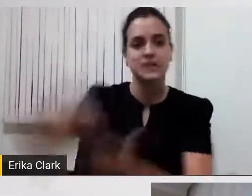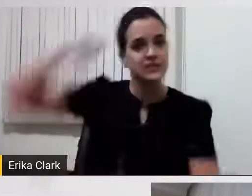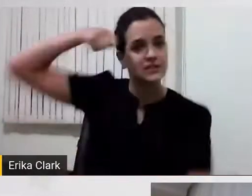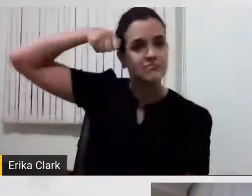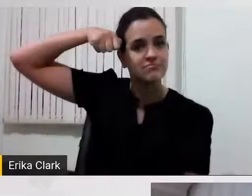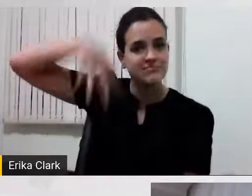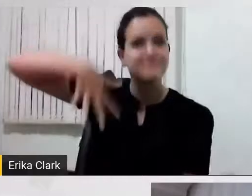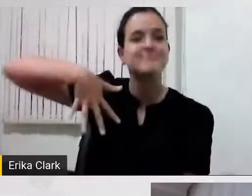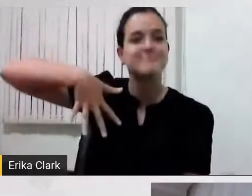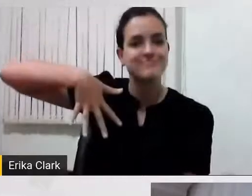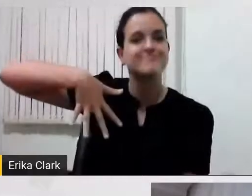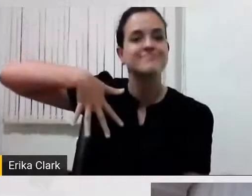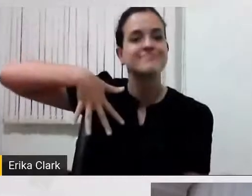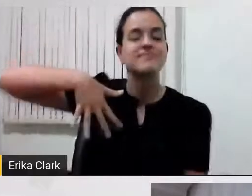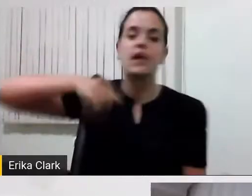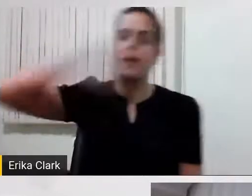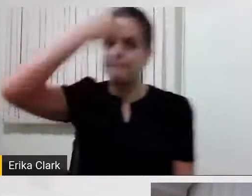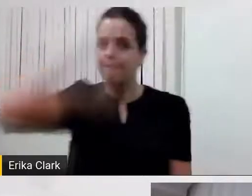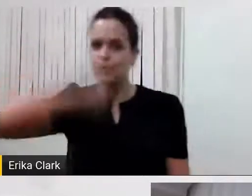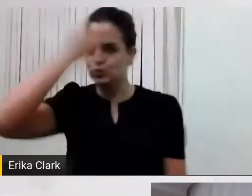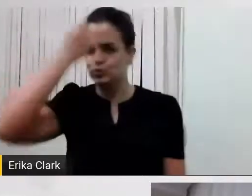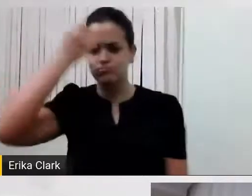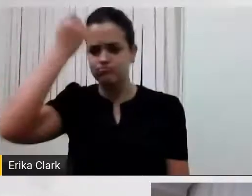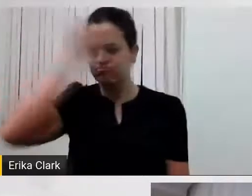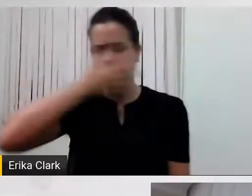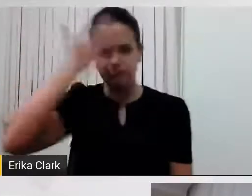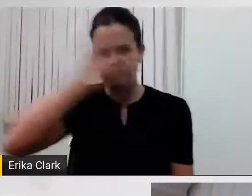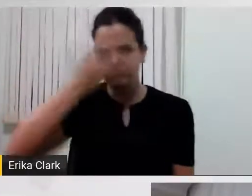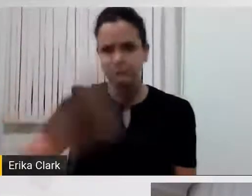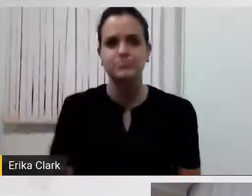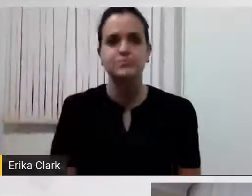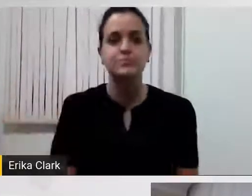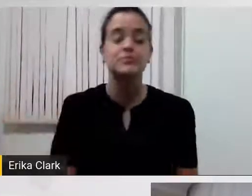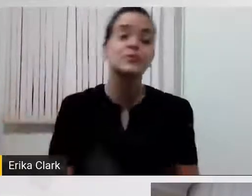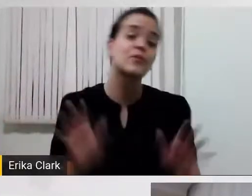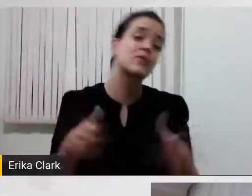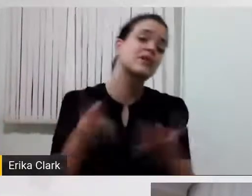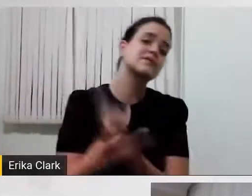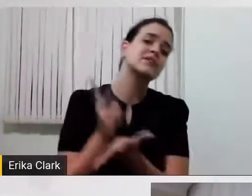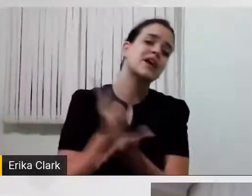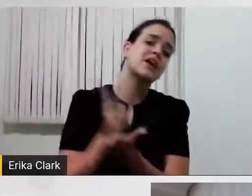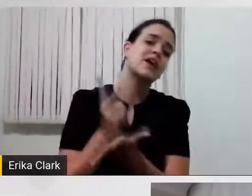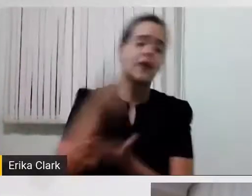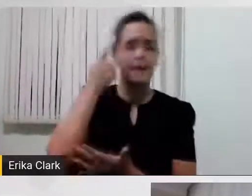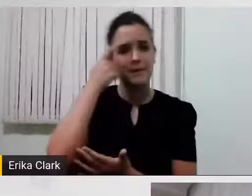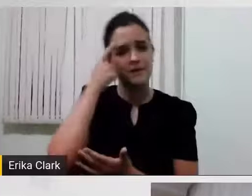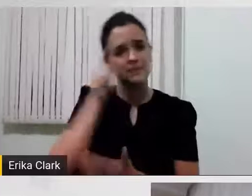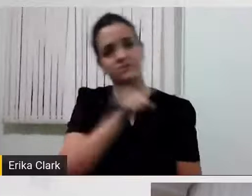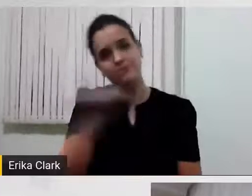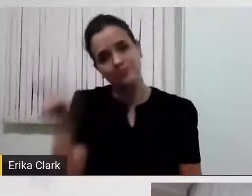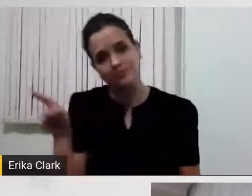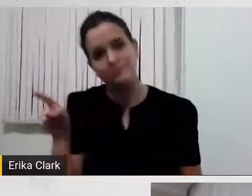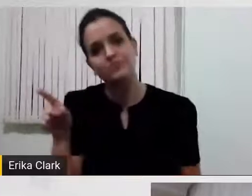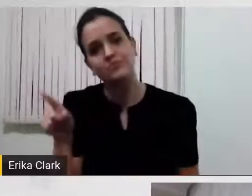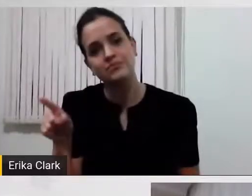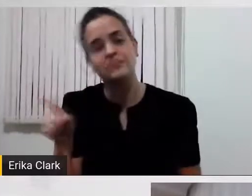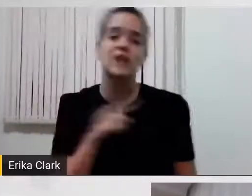enxerga. Então, a gente sempre vai pensar nessas... Então, existem hardware, existem software. Quando a gente utiliza o